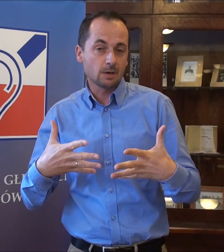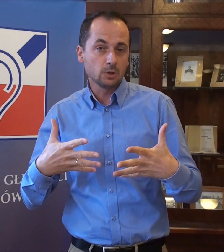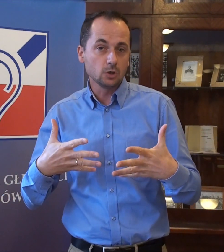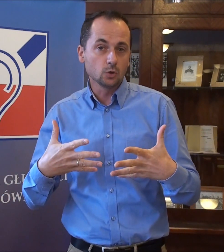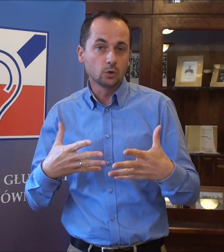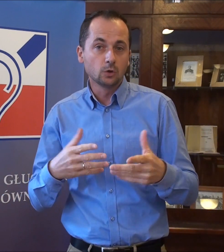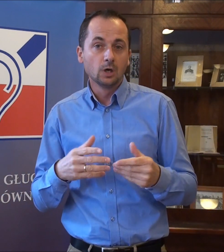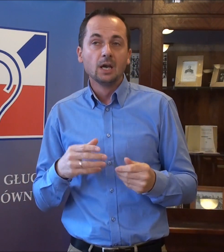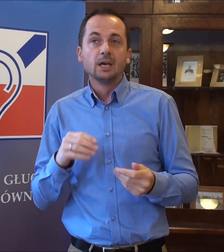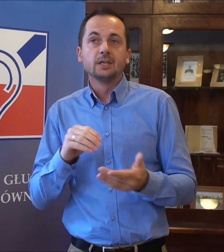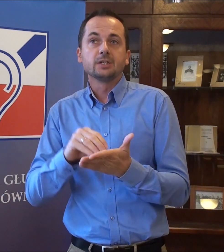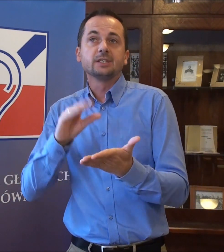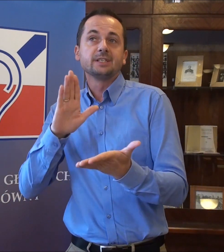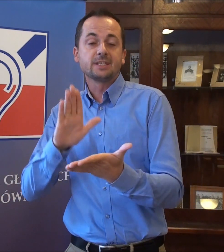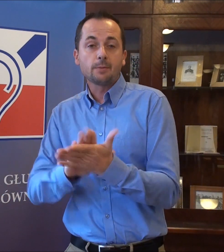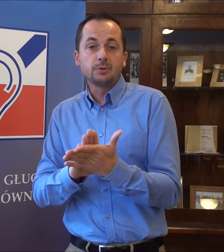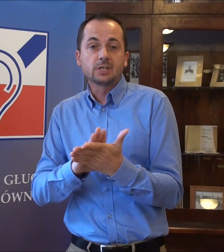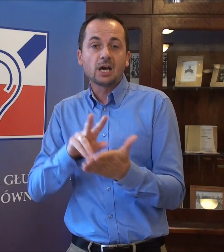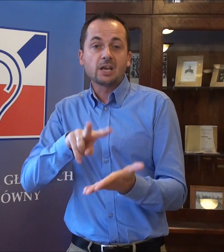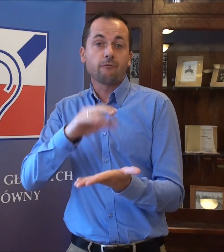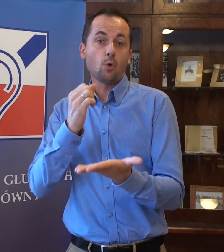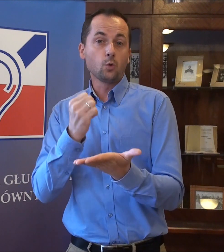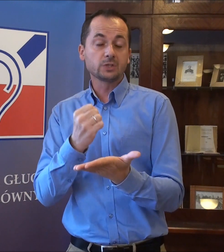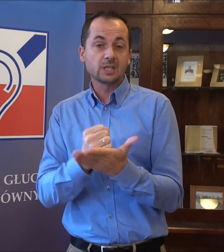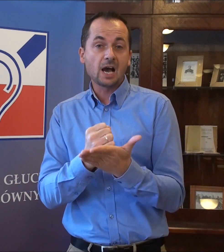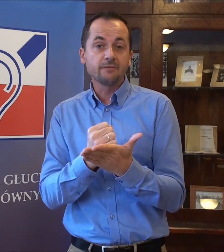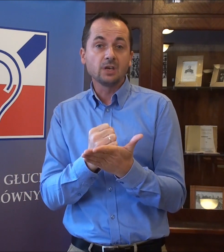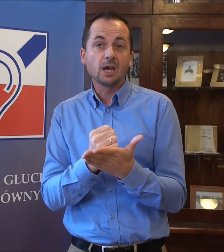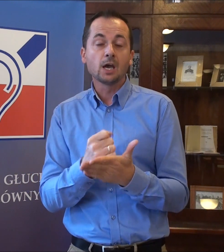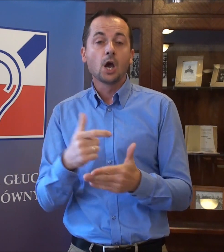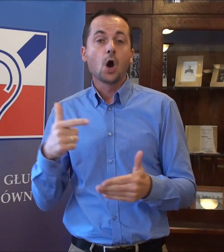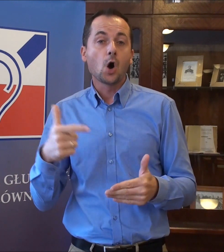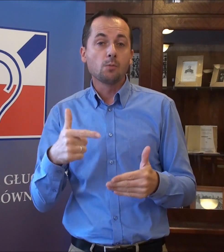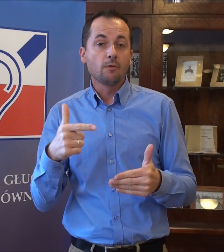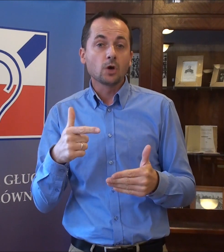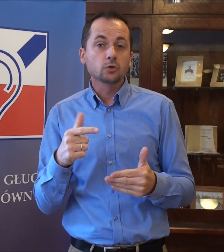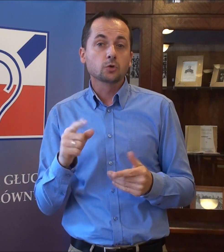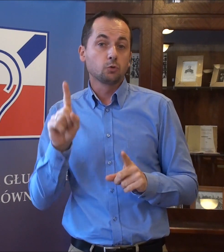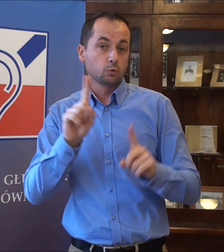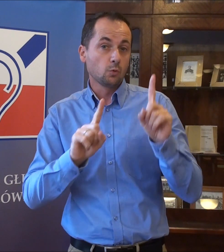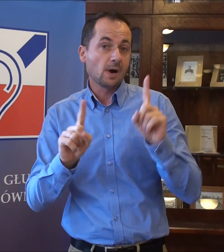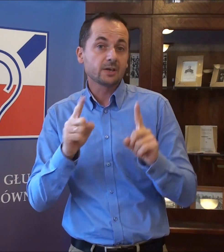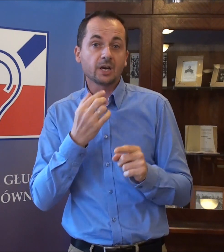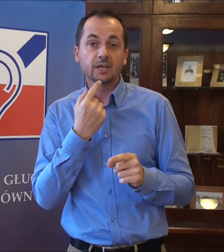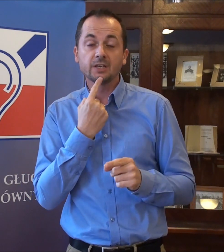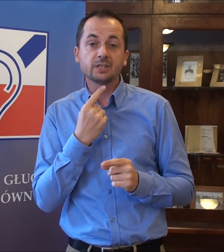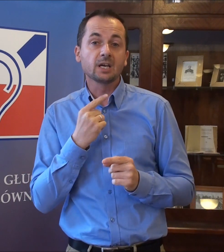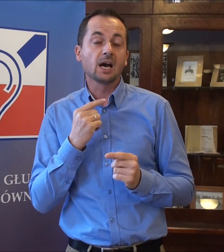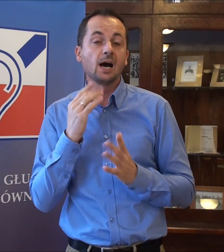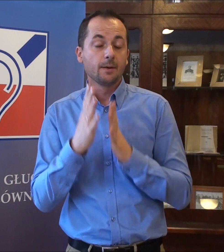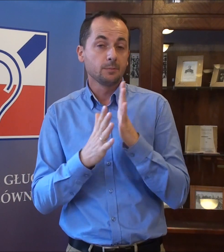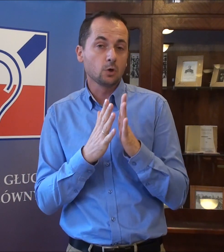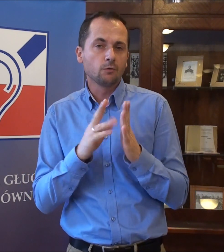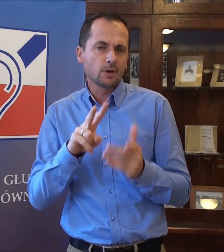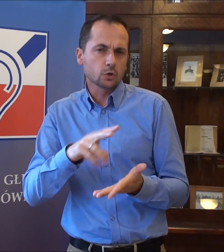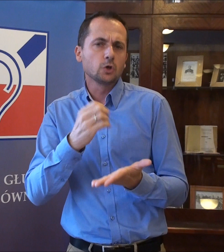czy zapisania ustawie obowiązku tłumacza języka migowego, czyli